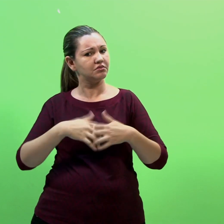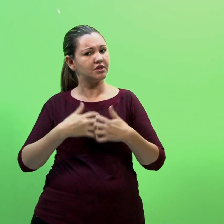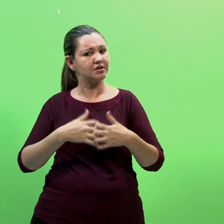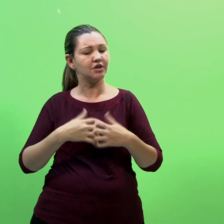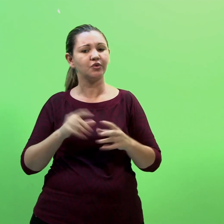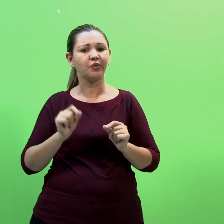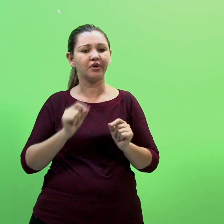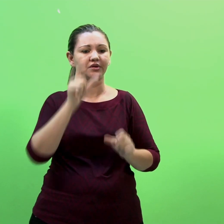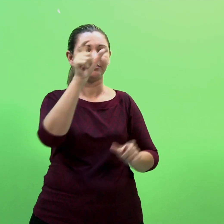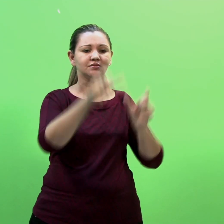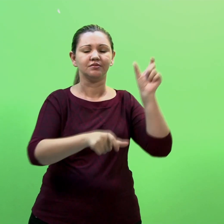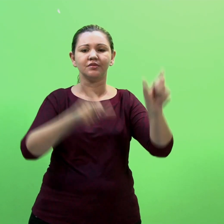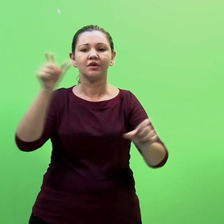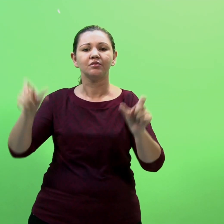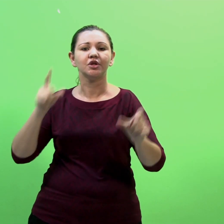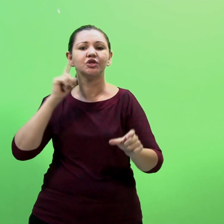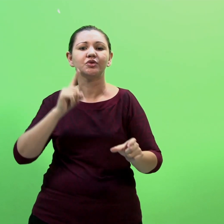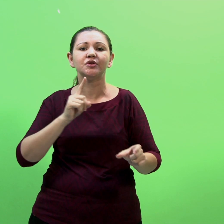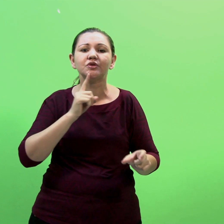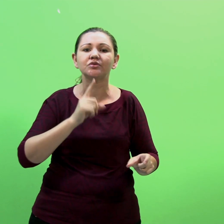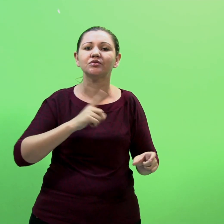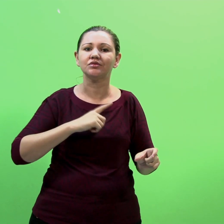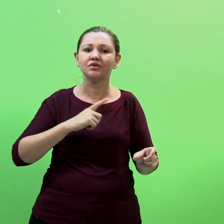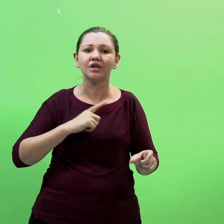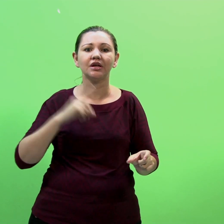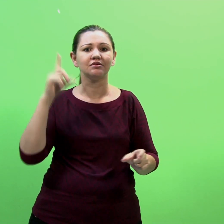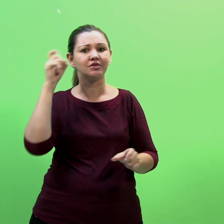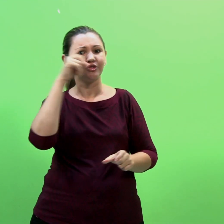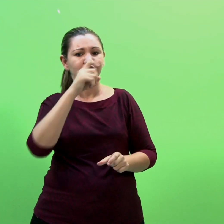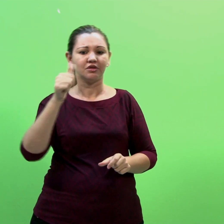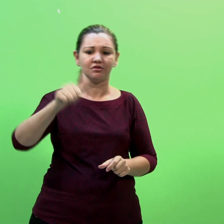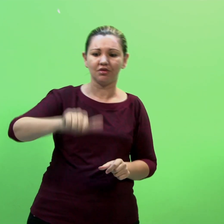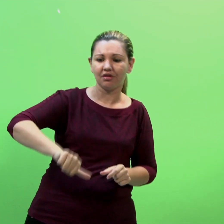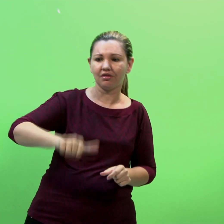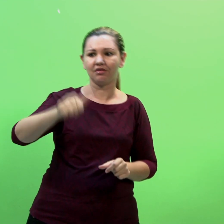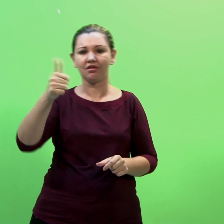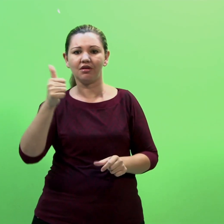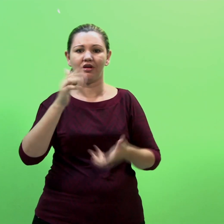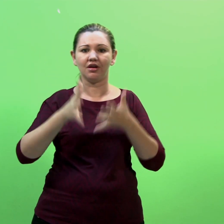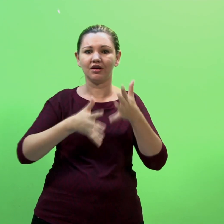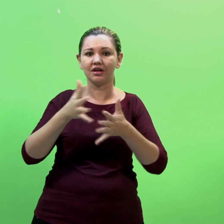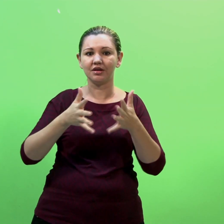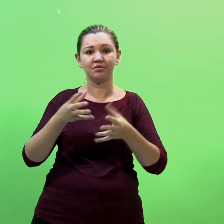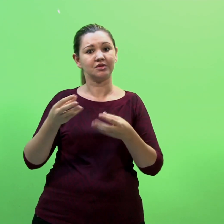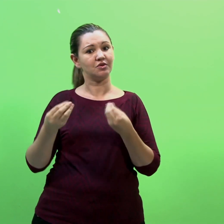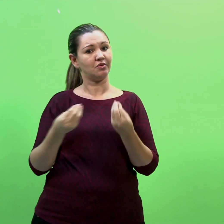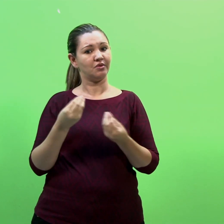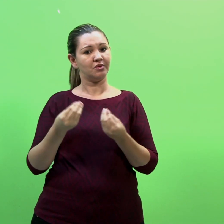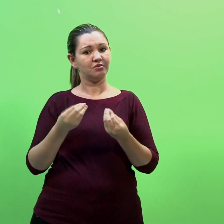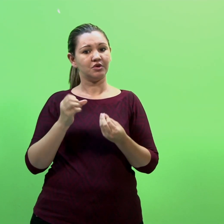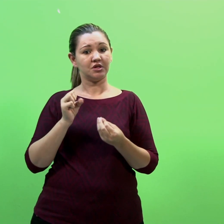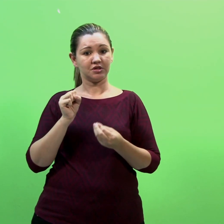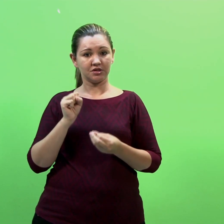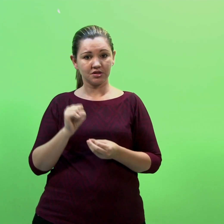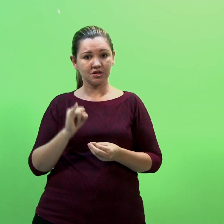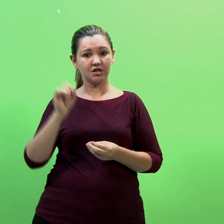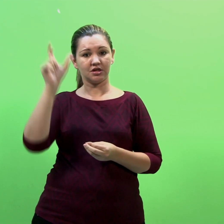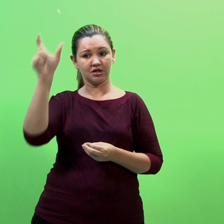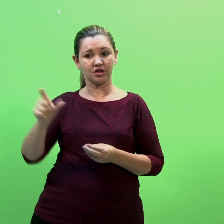Uma questão que emana desse contexto é a diversidade do público atendido Em situações em que existe uma certa proximidade entre o